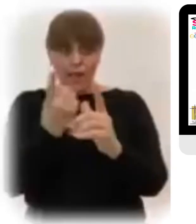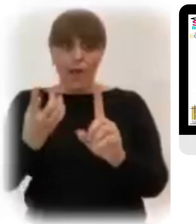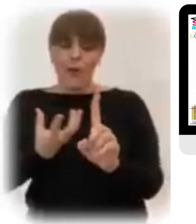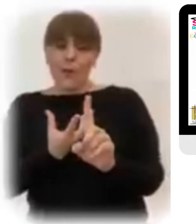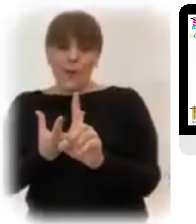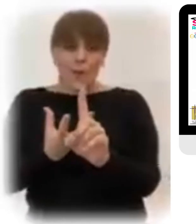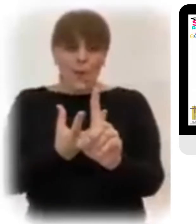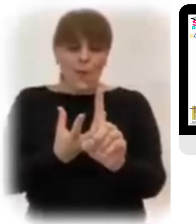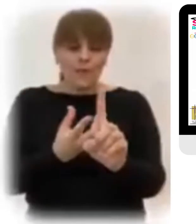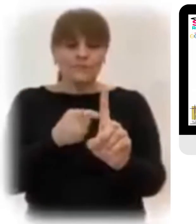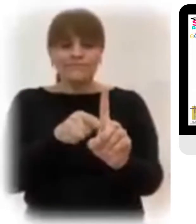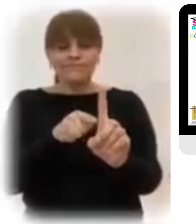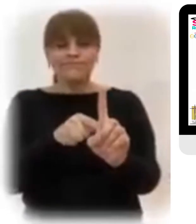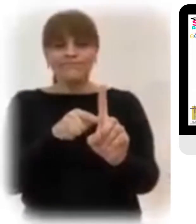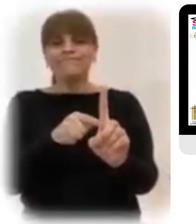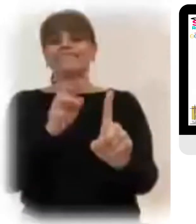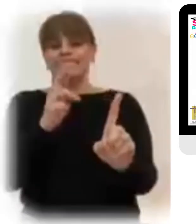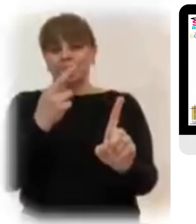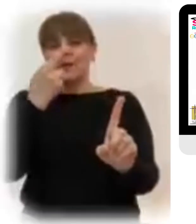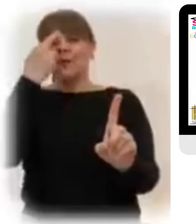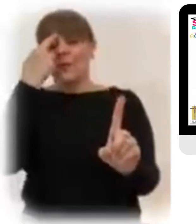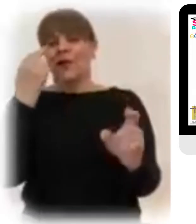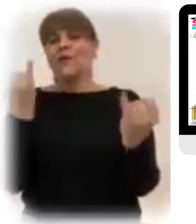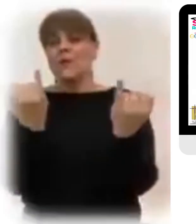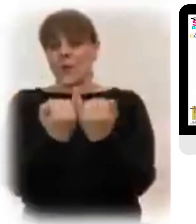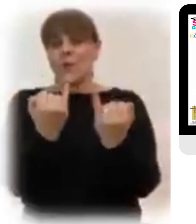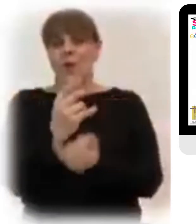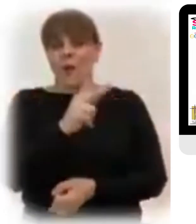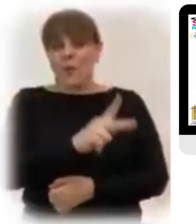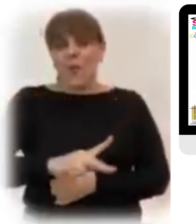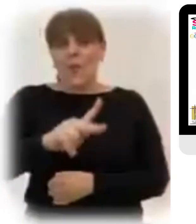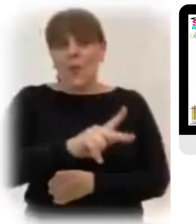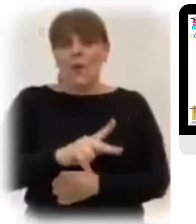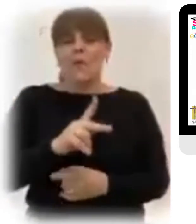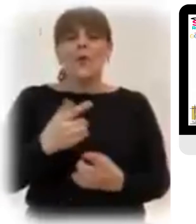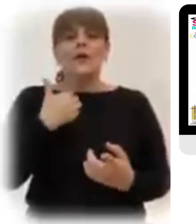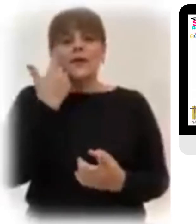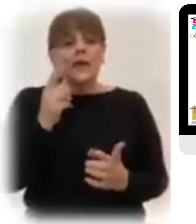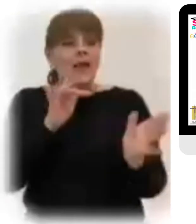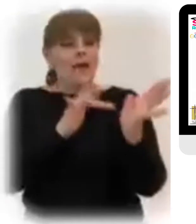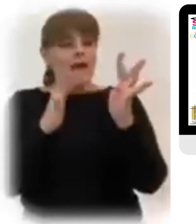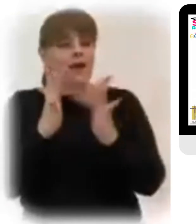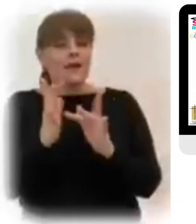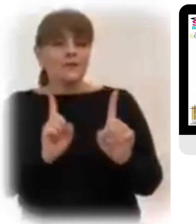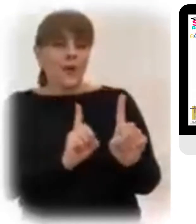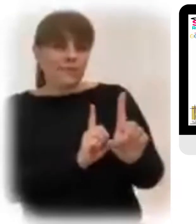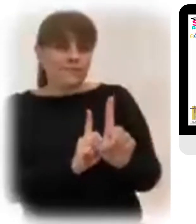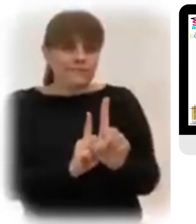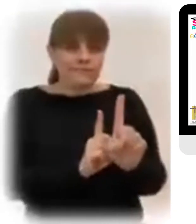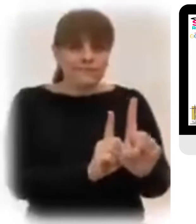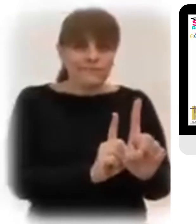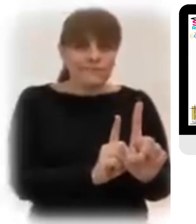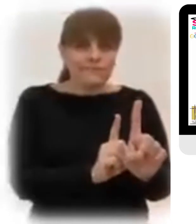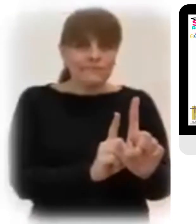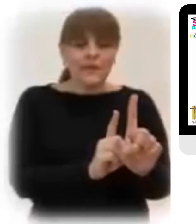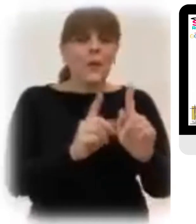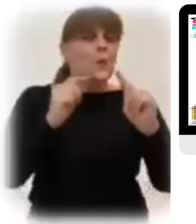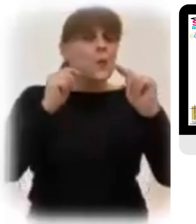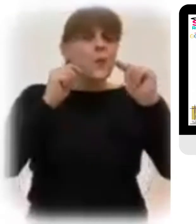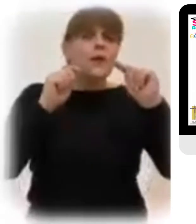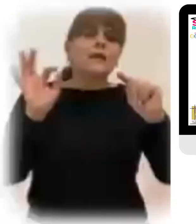Nos recuerda el peregrinar de un pueblo Tras su luz verdadera que es Cristo Más que hay